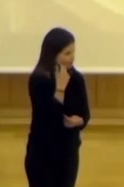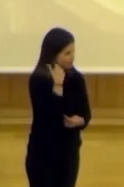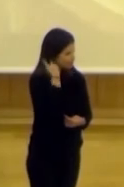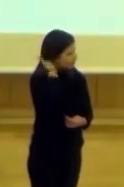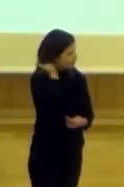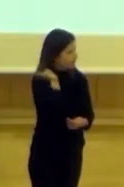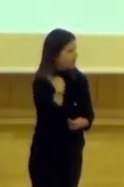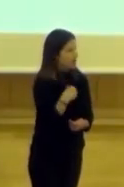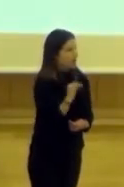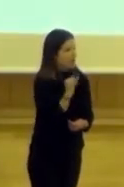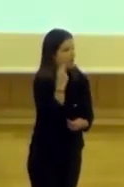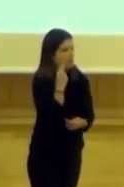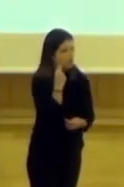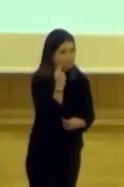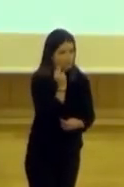luego voy a volver,